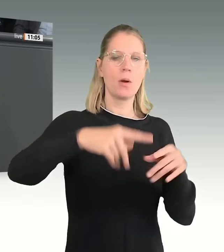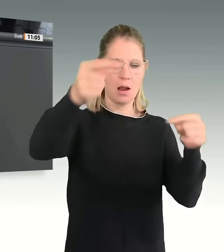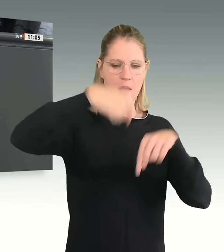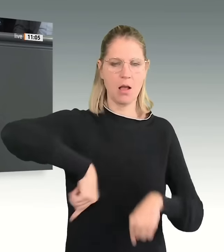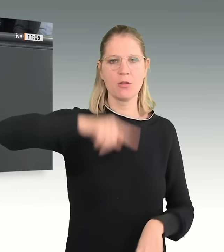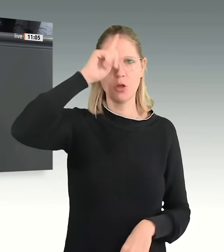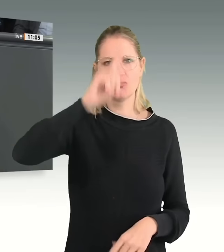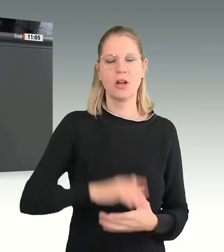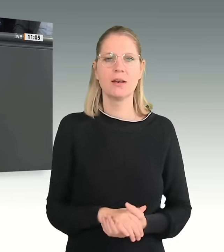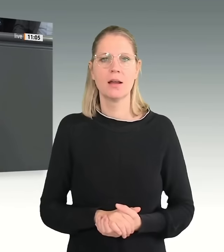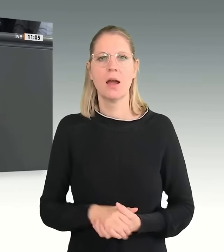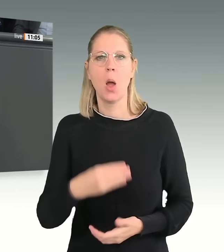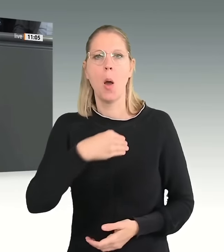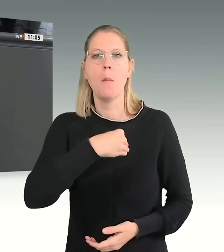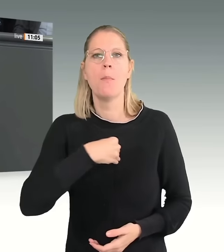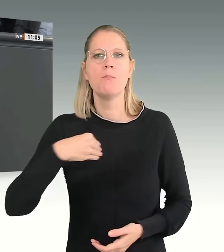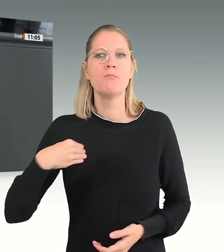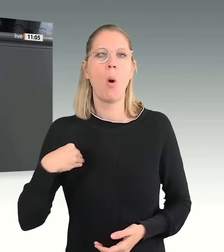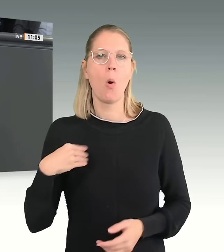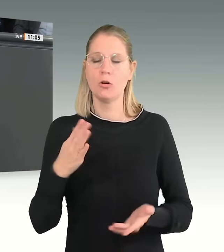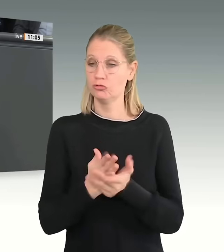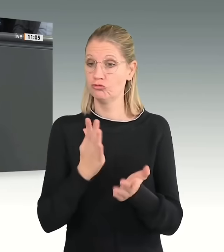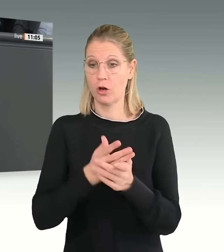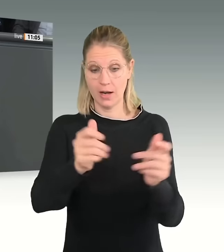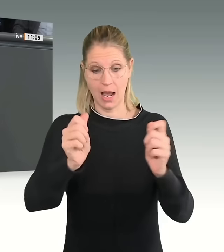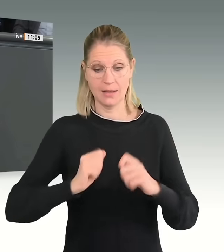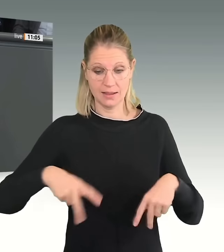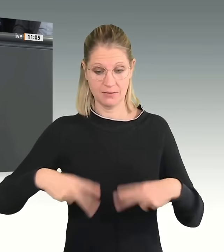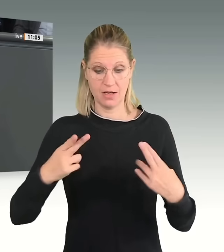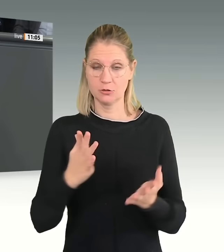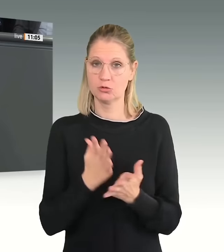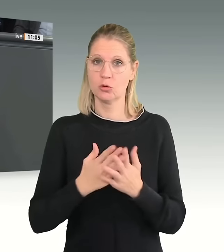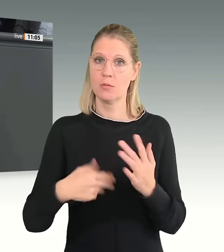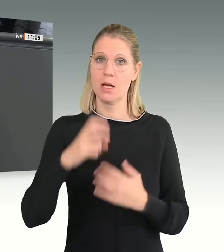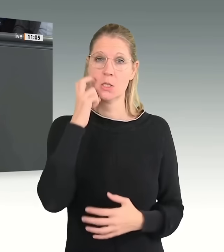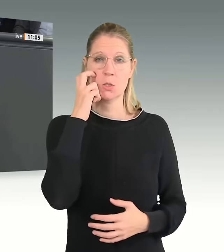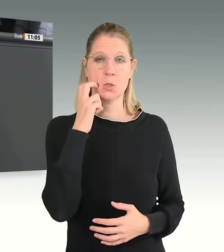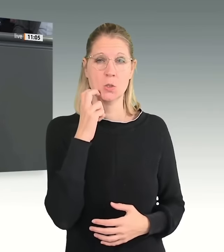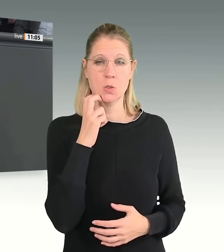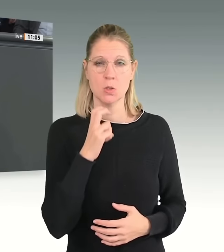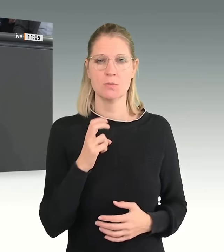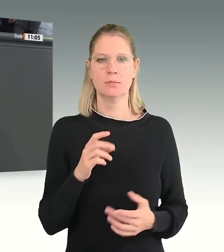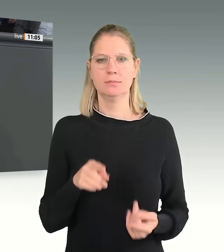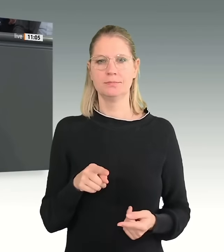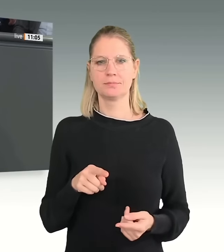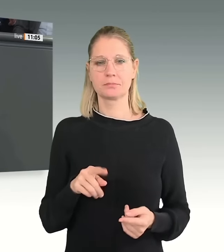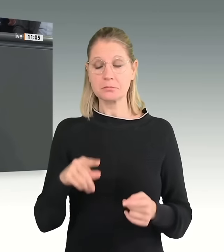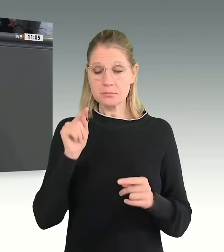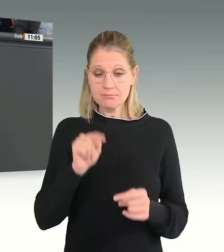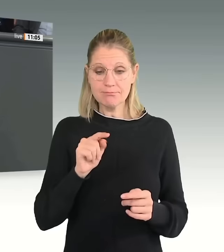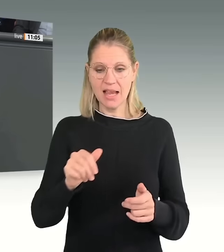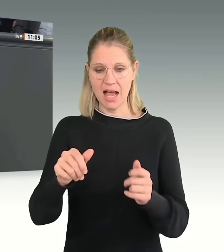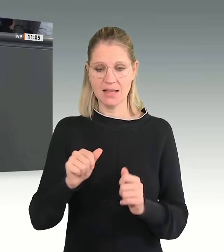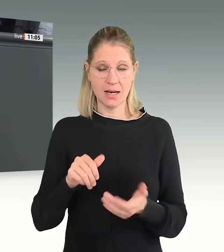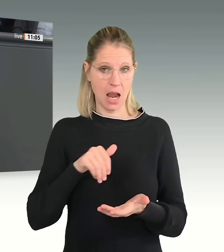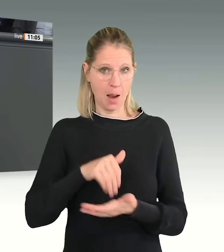Polen ist in der Antragsphase schon deutlich restriktiver als wir. Und sobald der Antrag abgelehnt